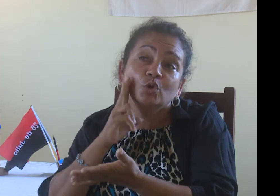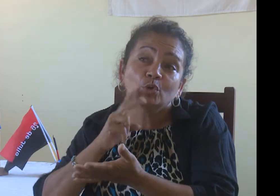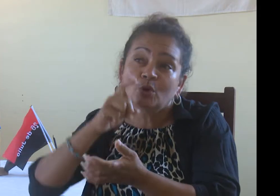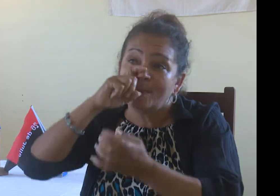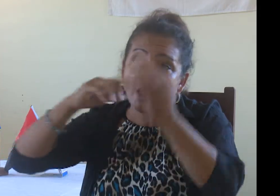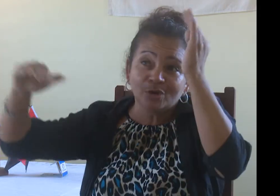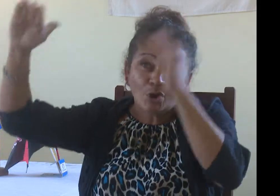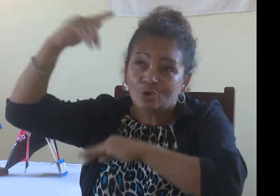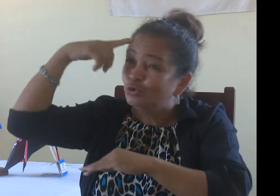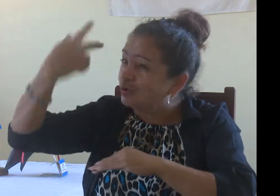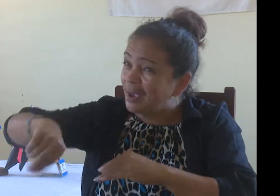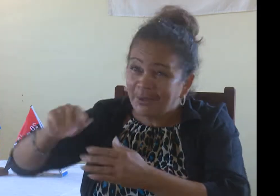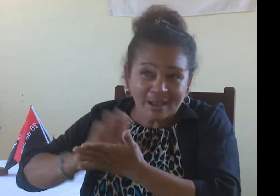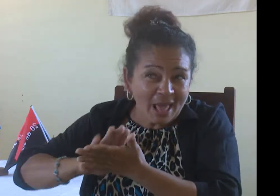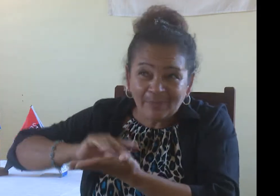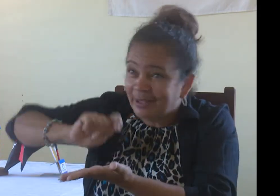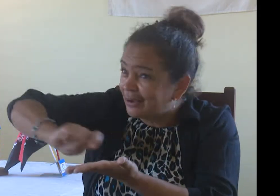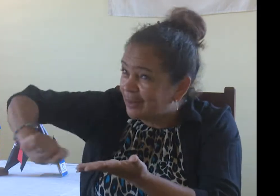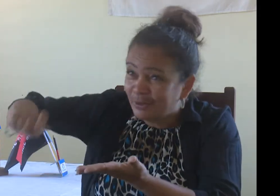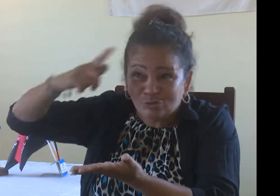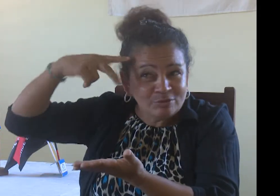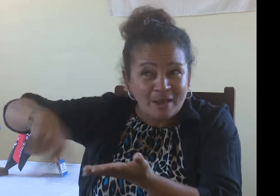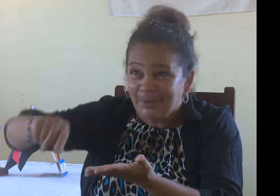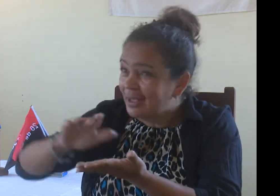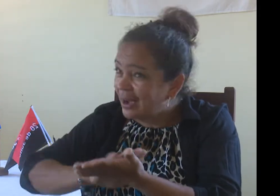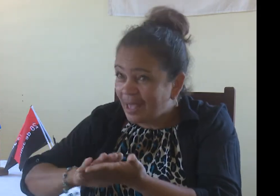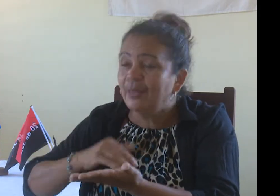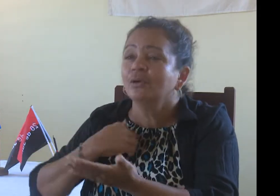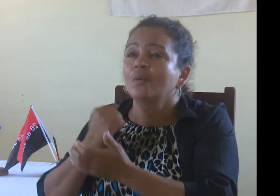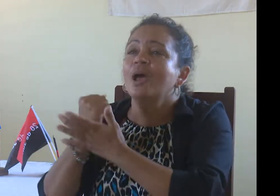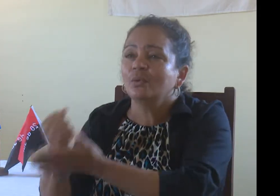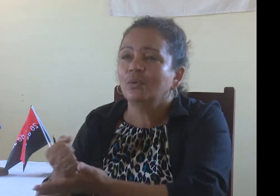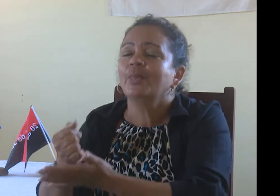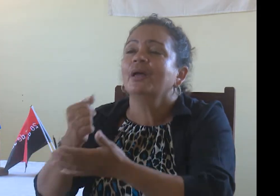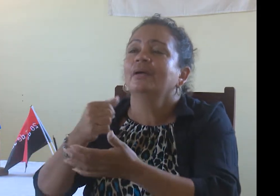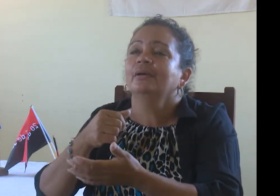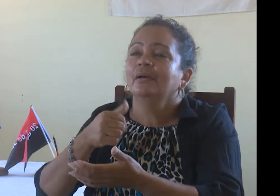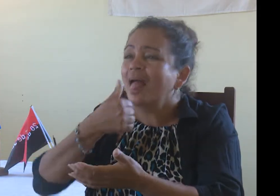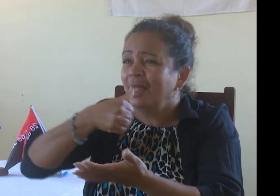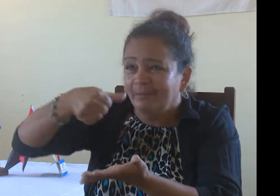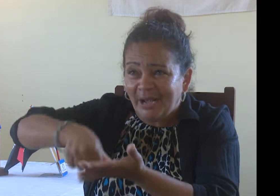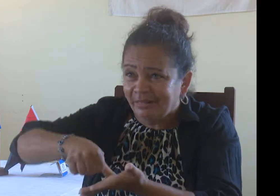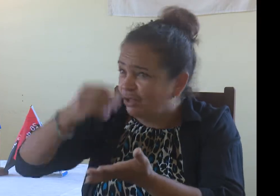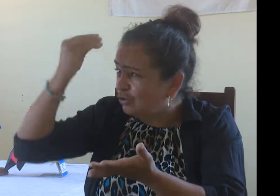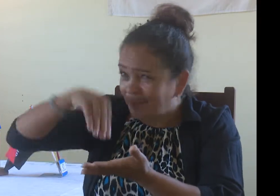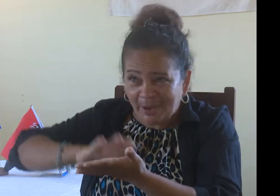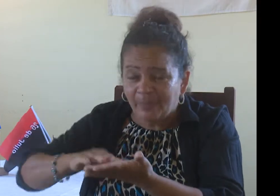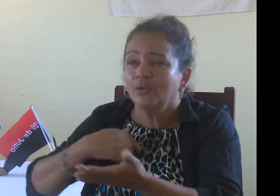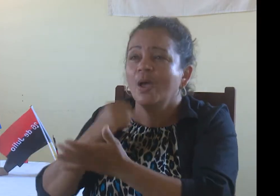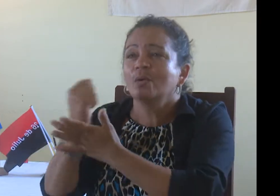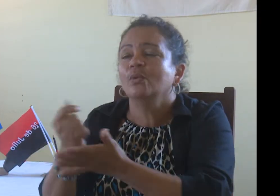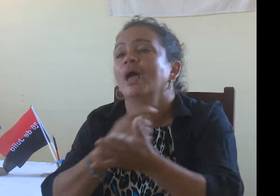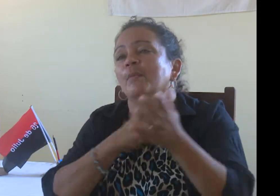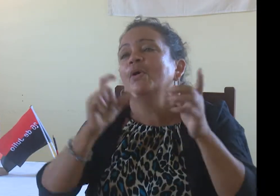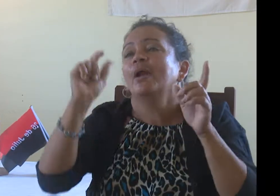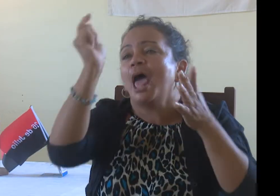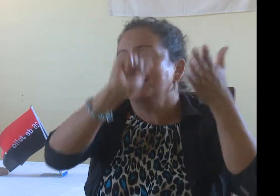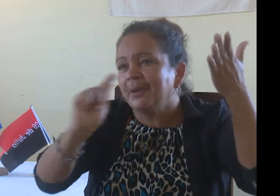presidenta del municipio de Palmira. Ahí comienzo a trabajar en la facultad. En aquel momento,